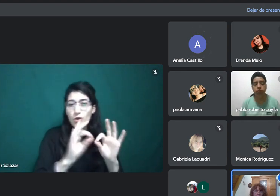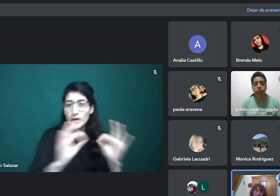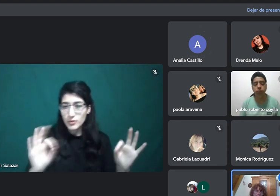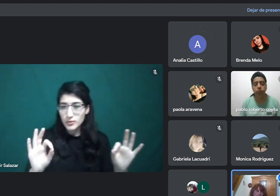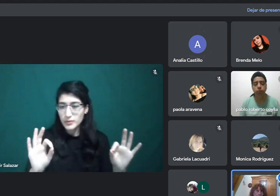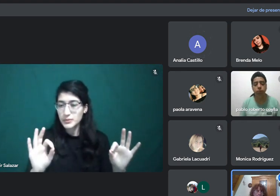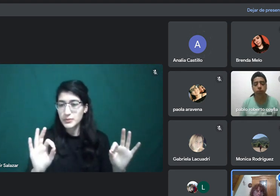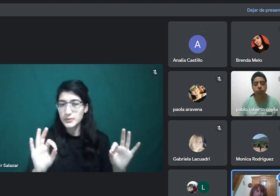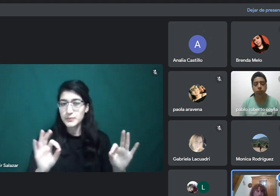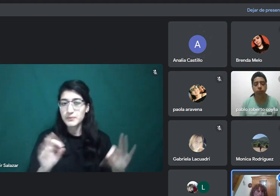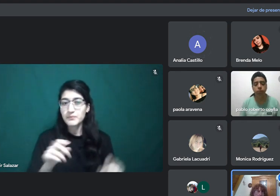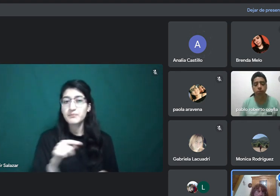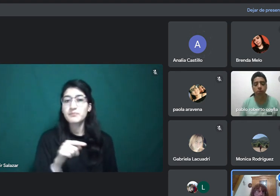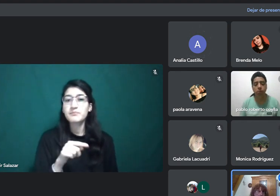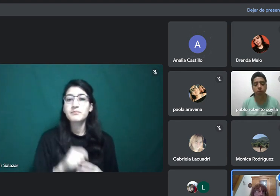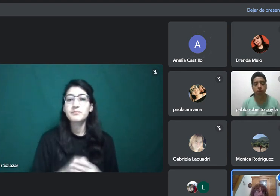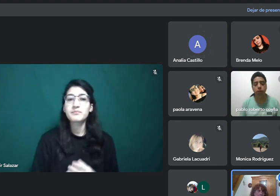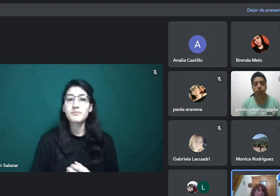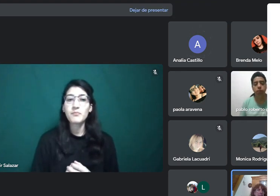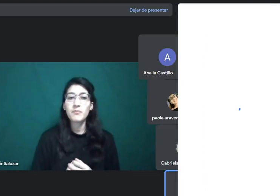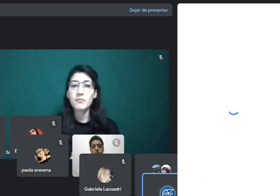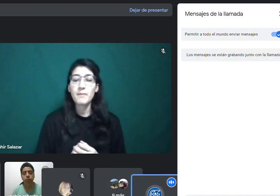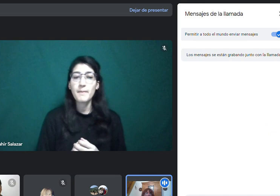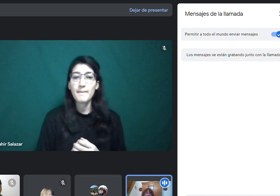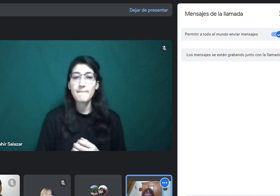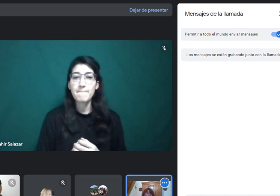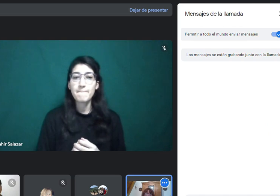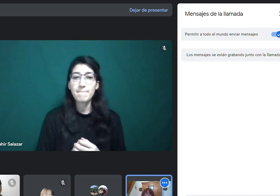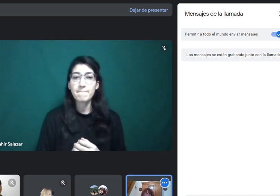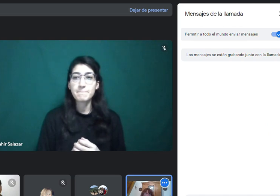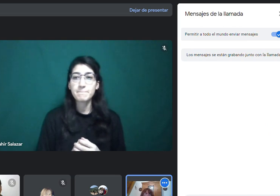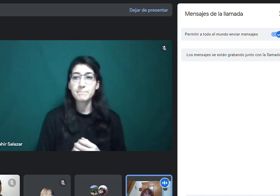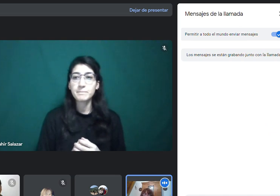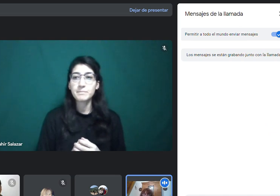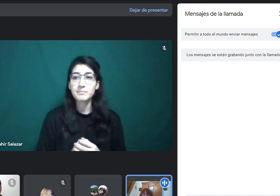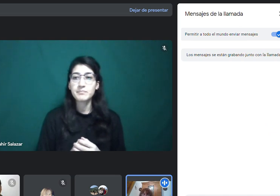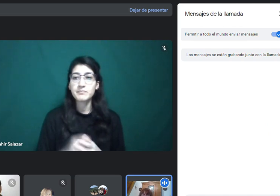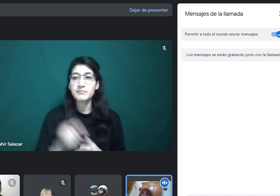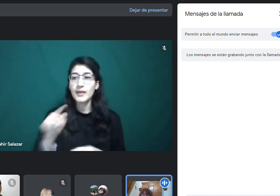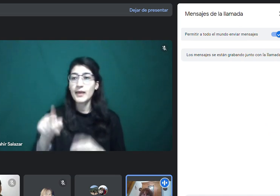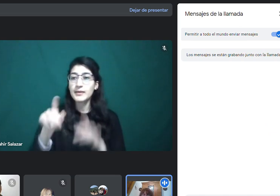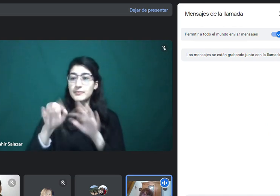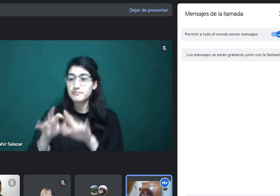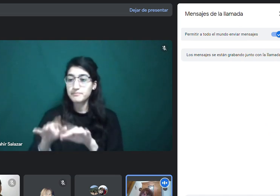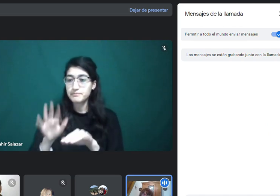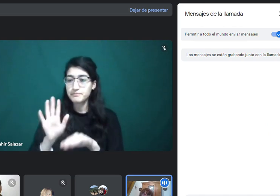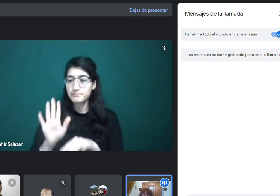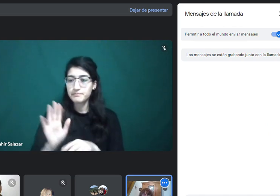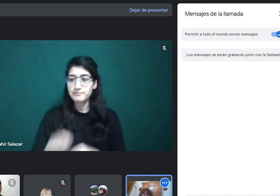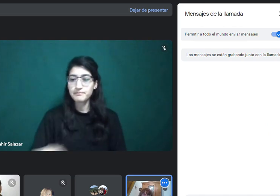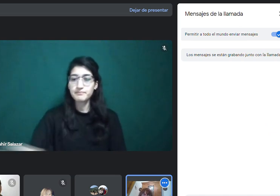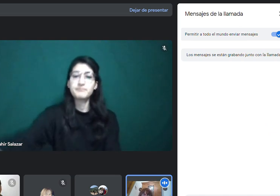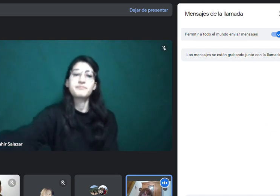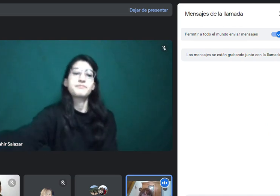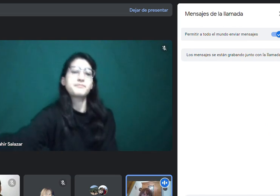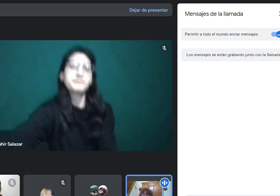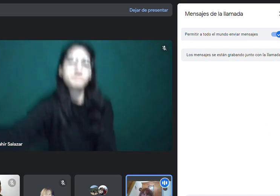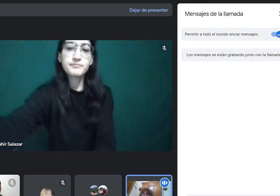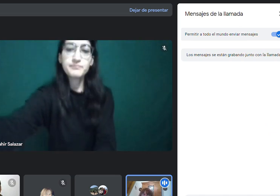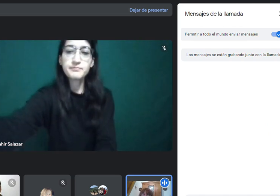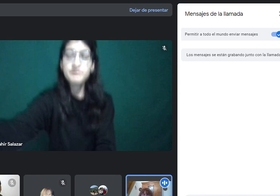chat, les pongo CAN, es